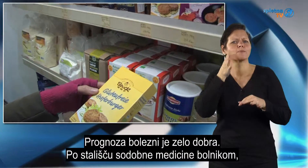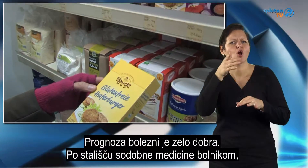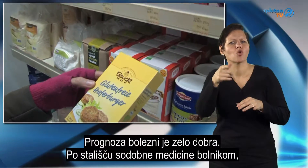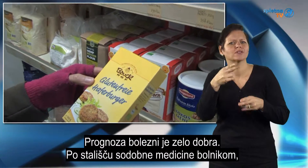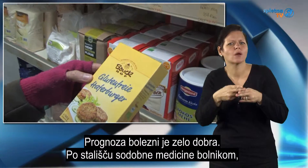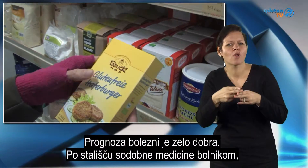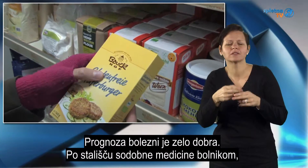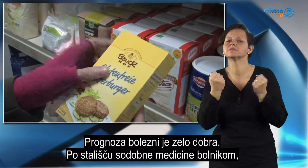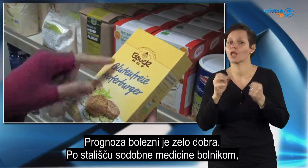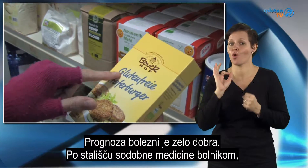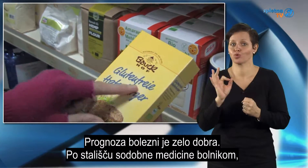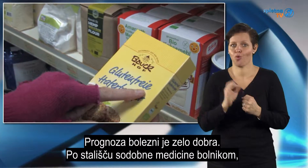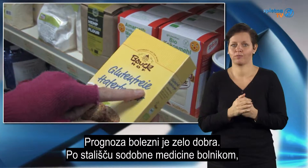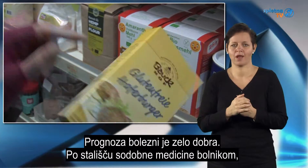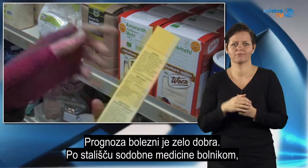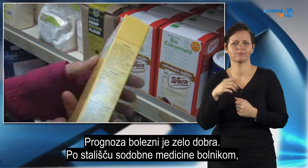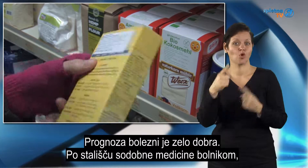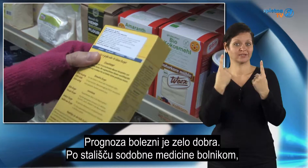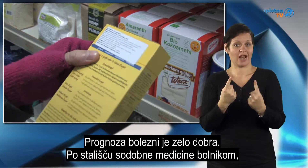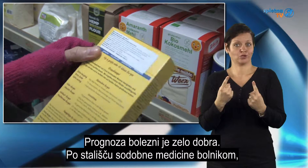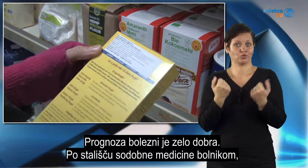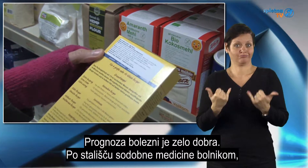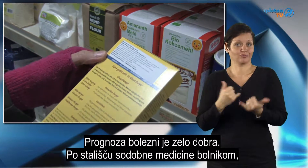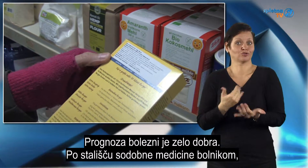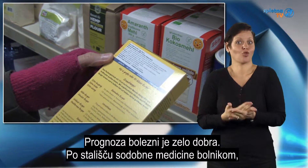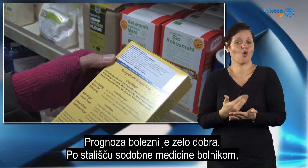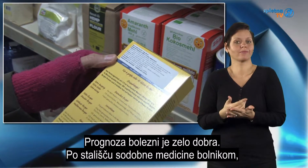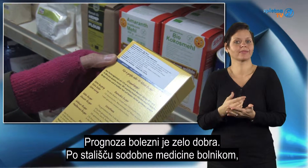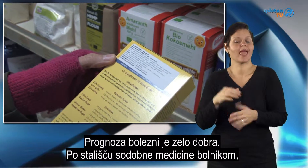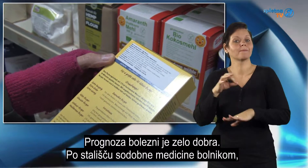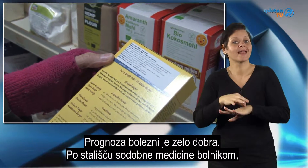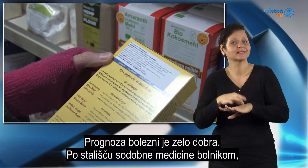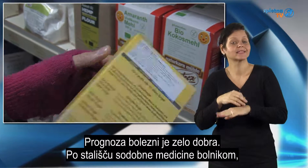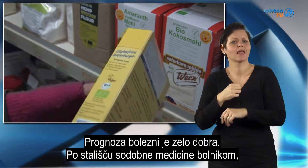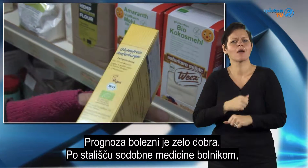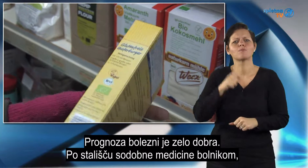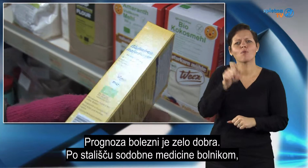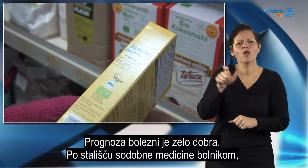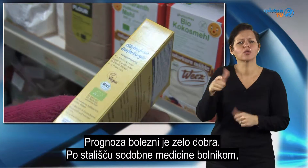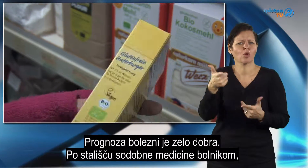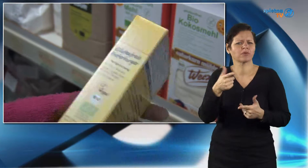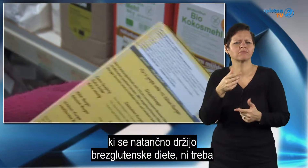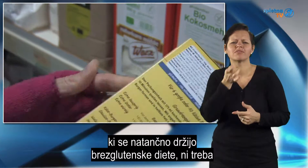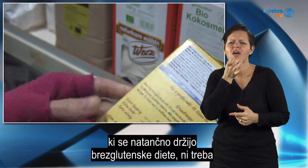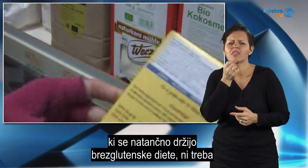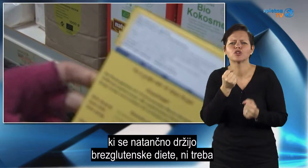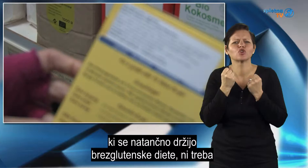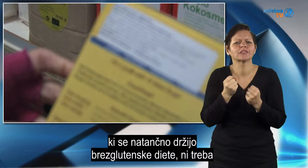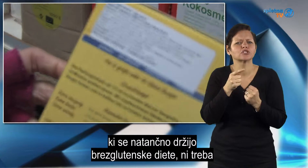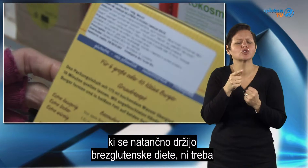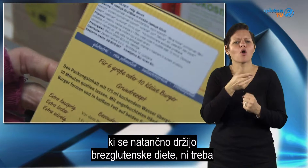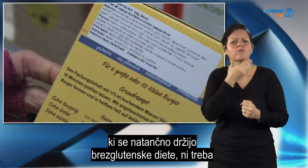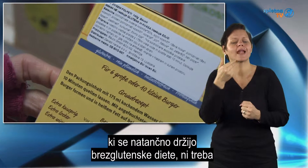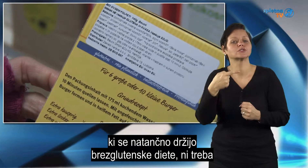Prognoza bolezni je zelo dobra. Po stališču sodobne medicine, bovnikom, ki se natančno držijo